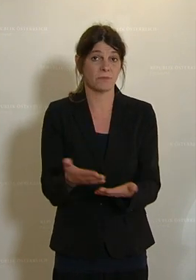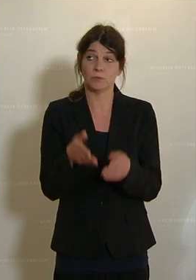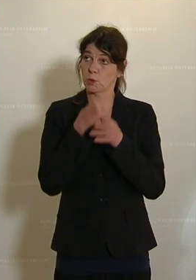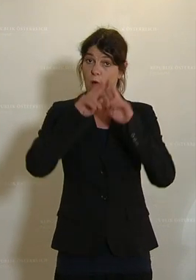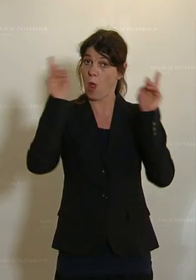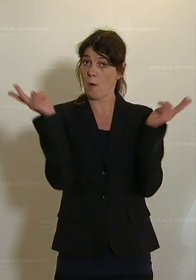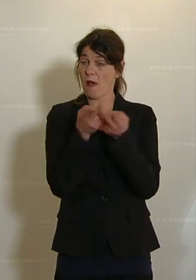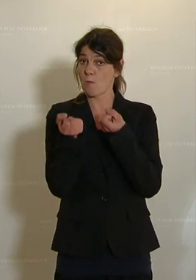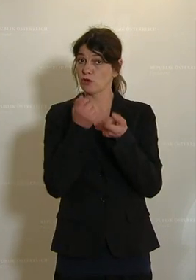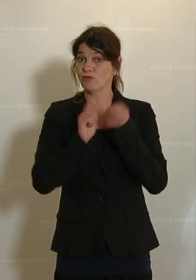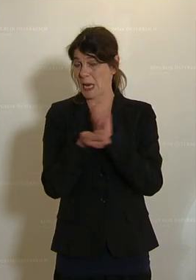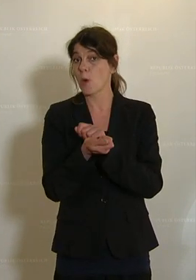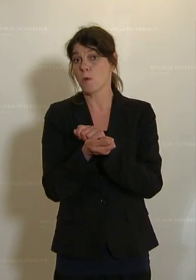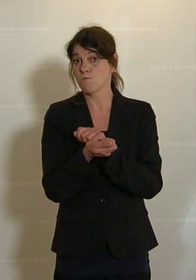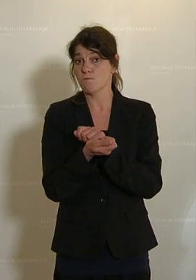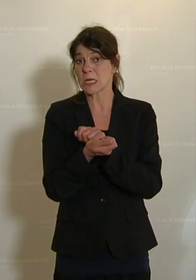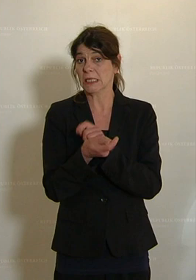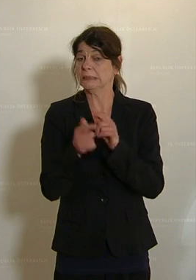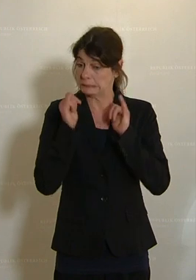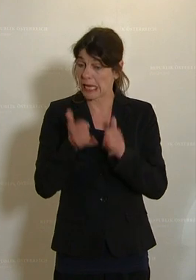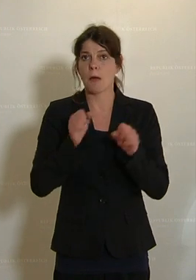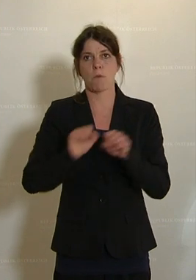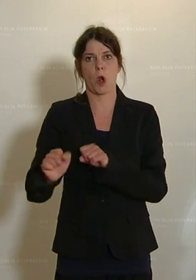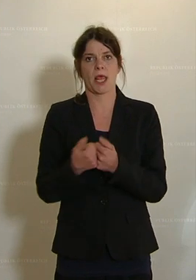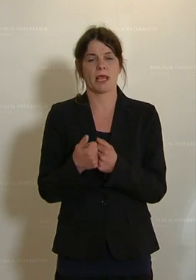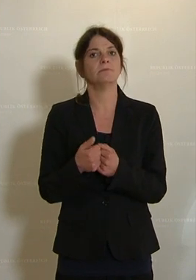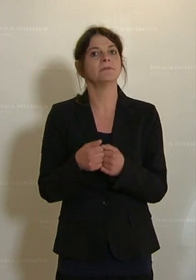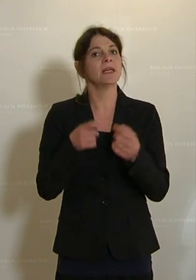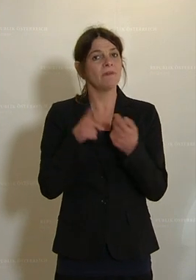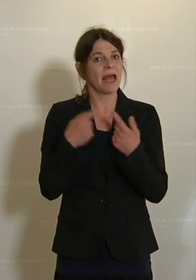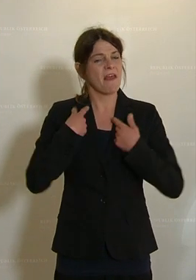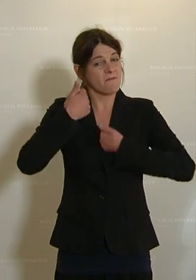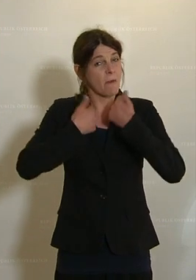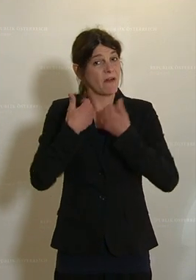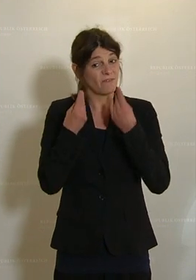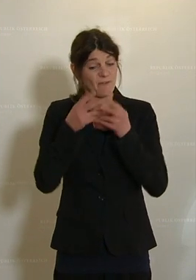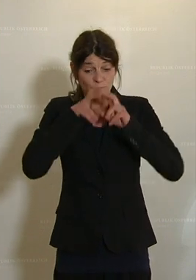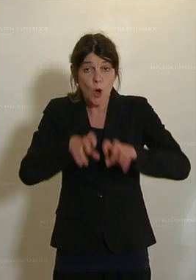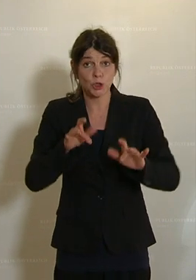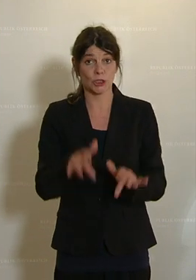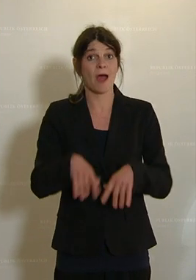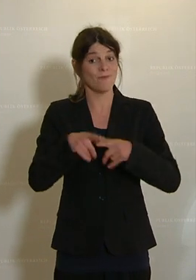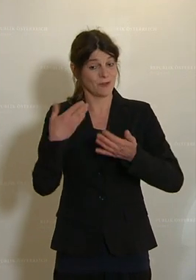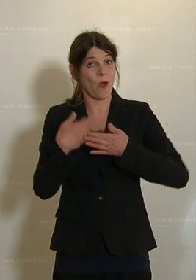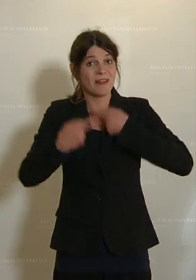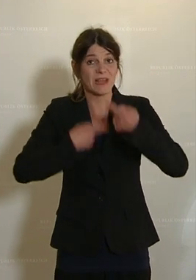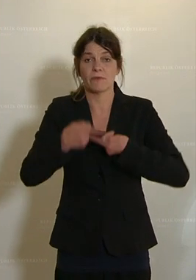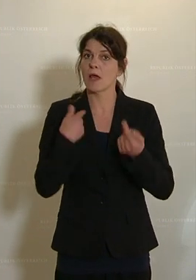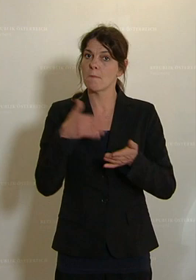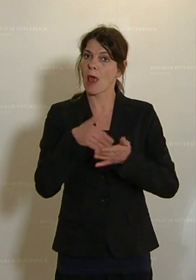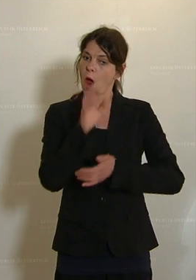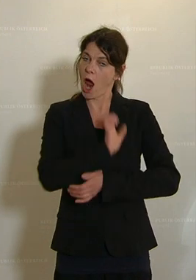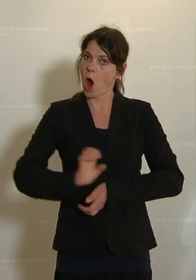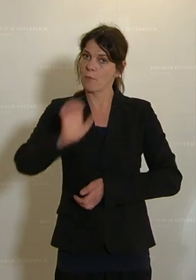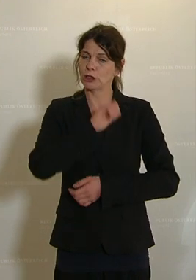globalen politischen Veränderungen möglich über eine wettbewerbsfähige Forschung und Entwicklung und wir brauchen europäische